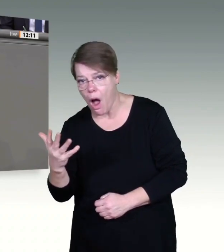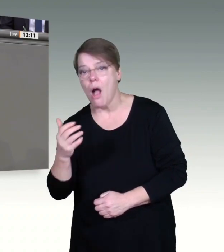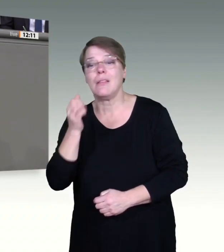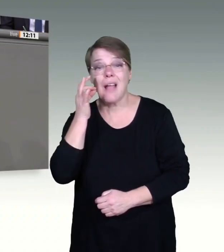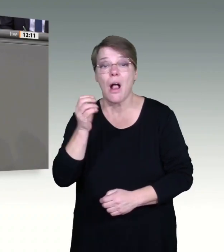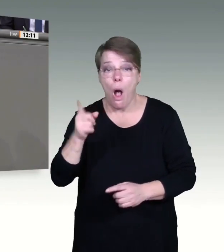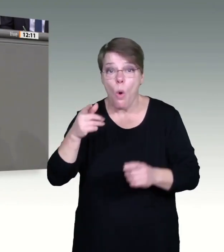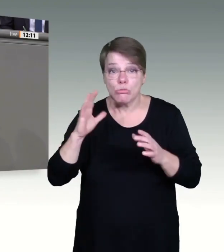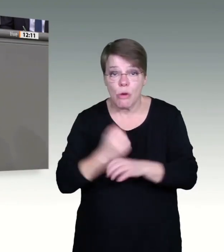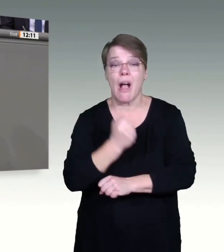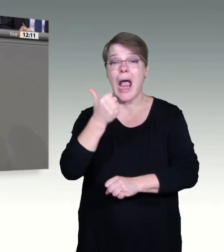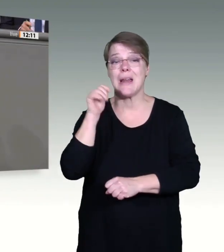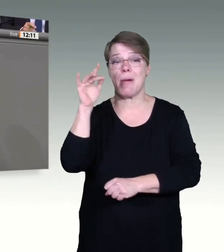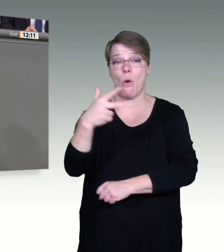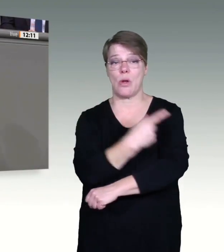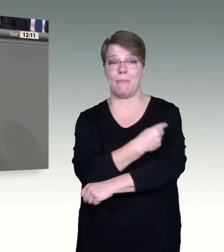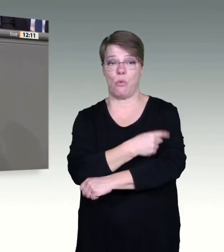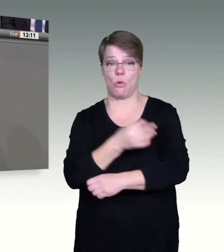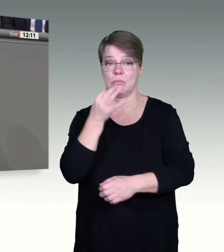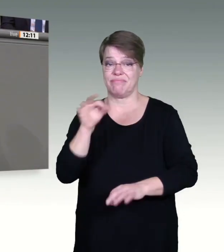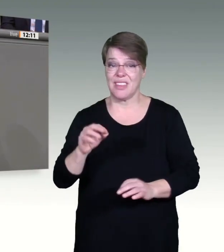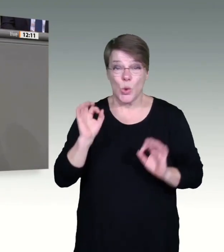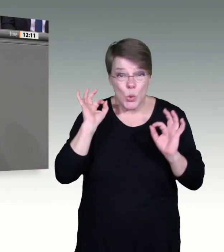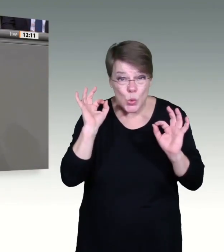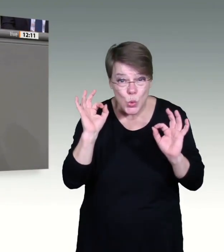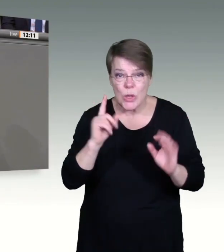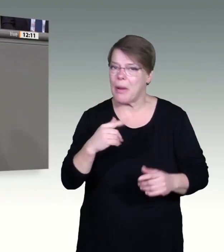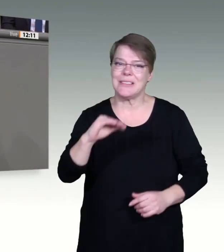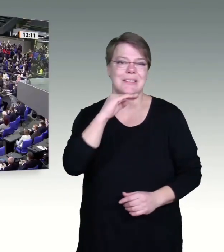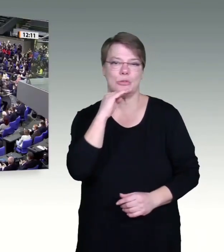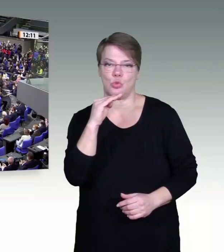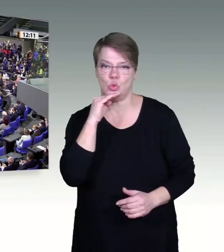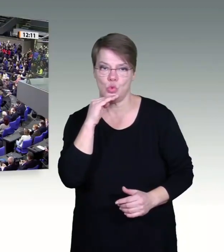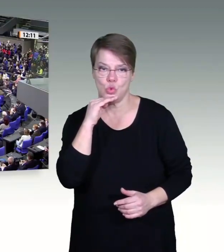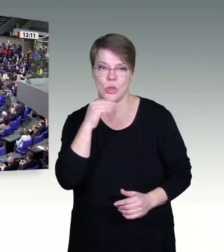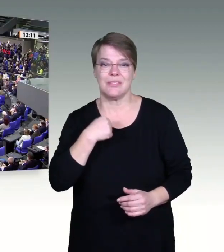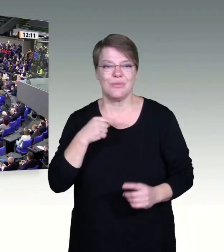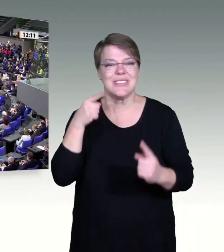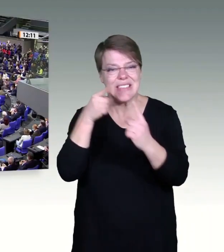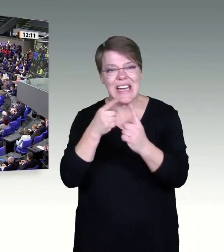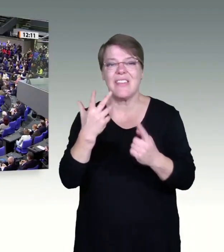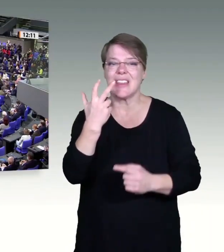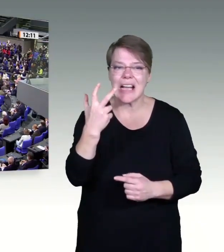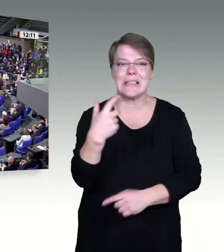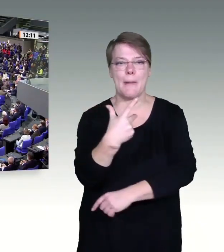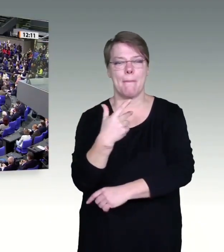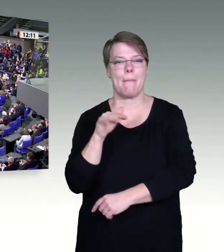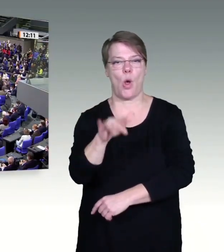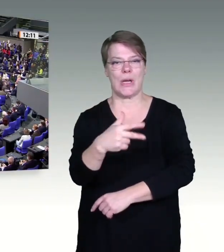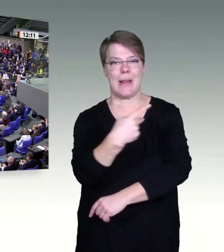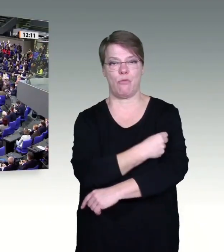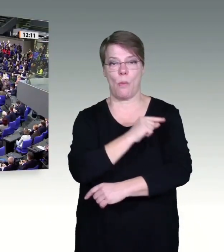die dahinterstehen. Denn Sie haben in den letzten Wochen mit